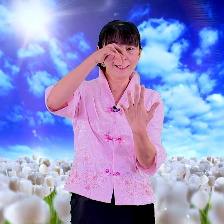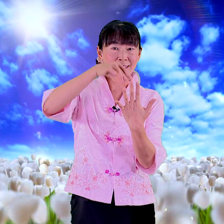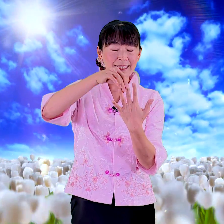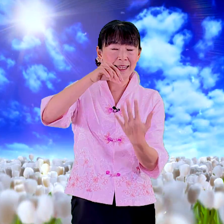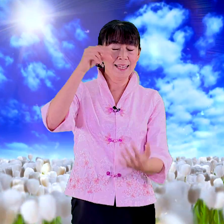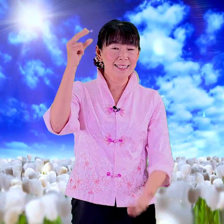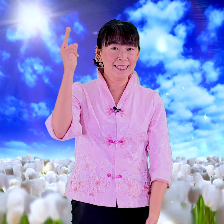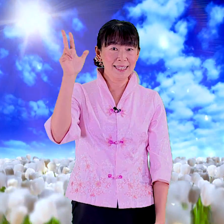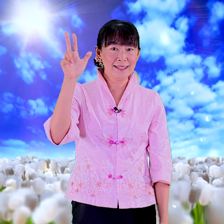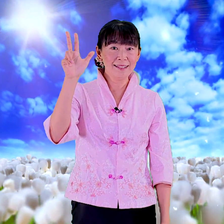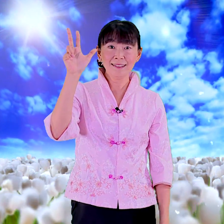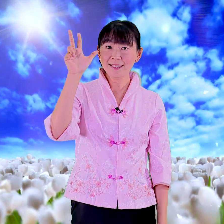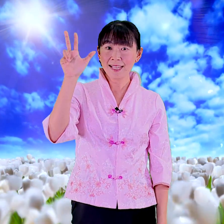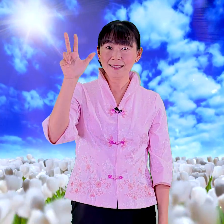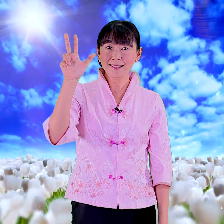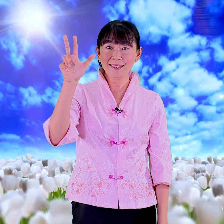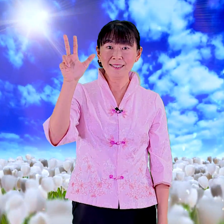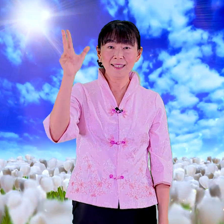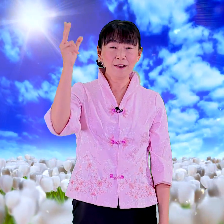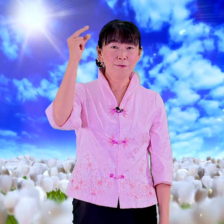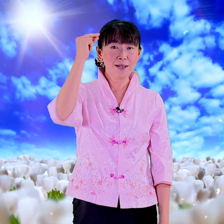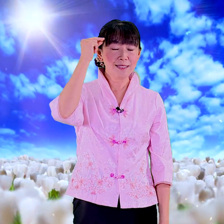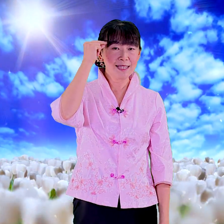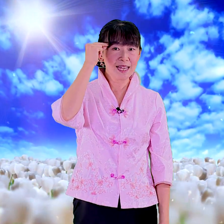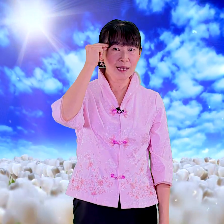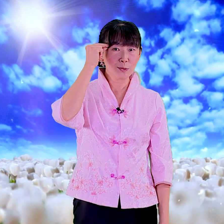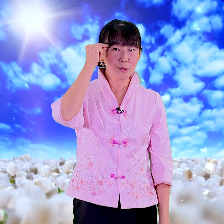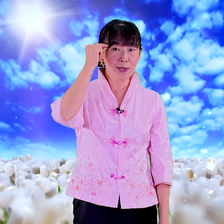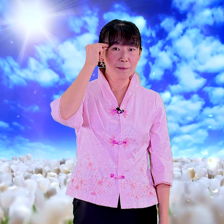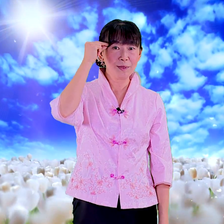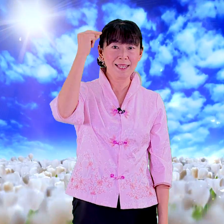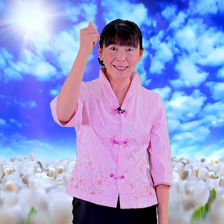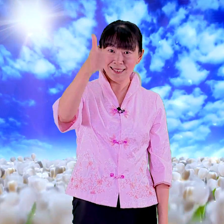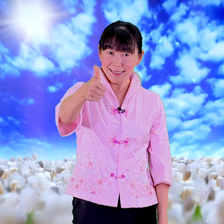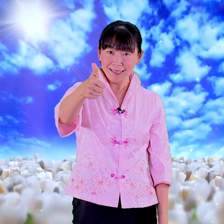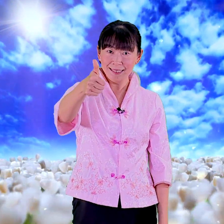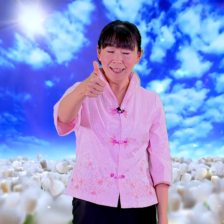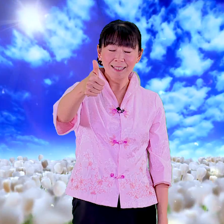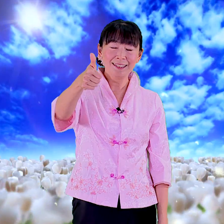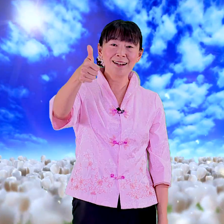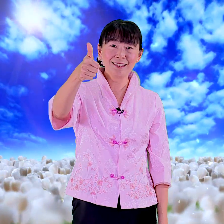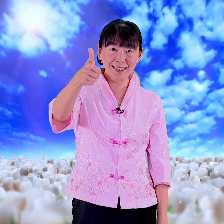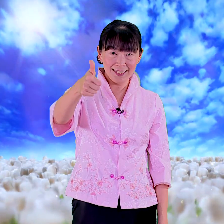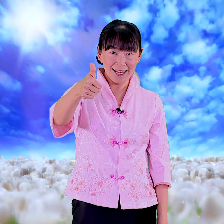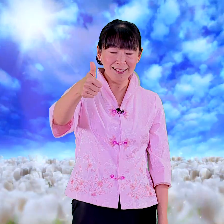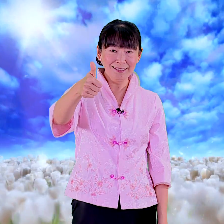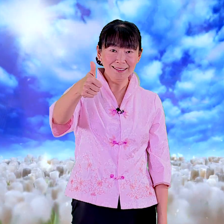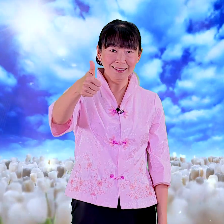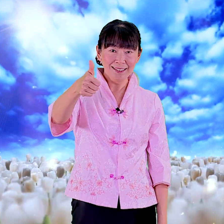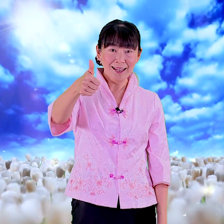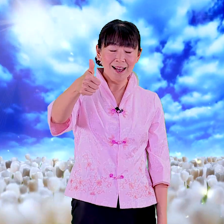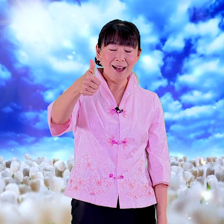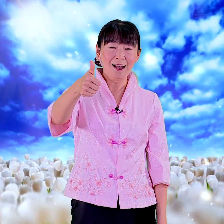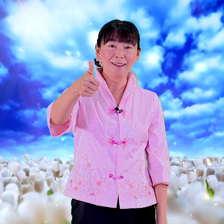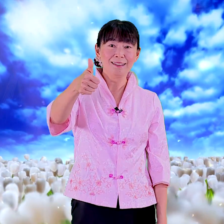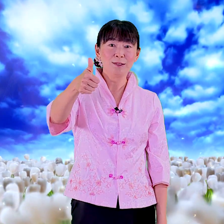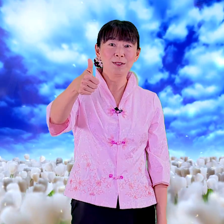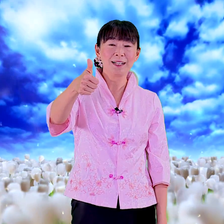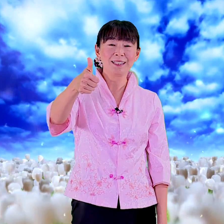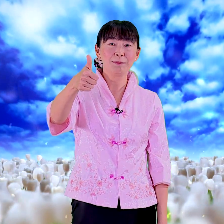选呢是三支放在太阳穴扁一支叫选好那就这两个字